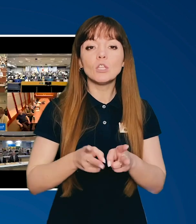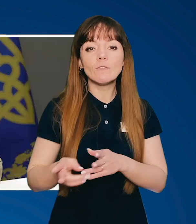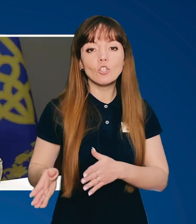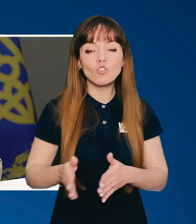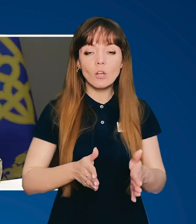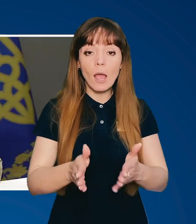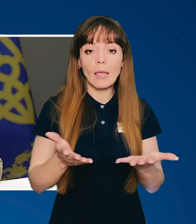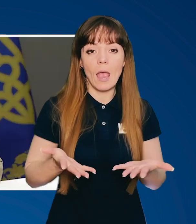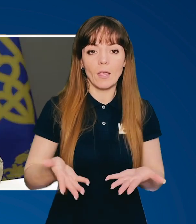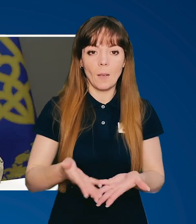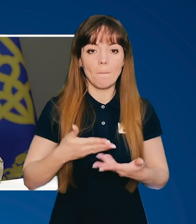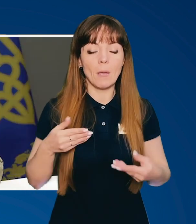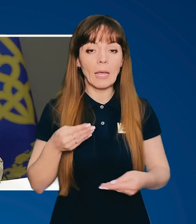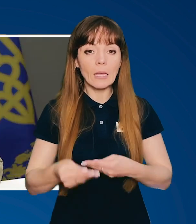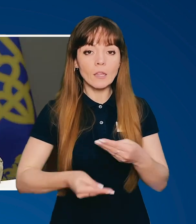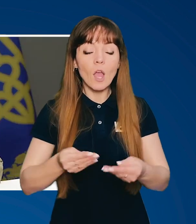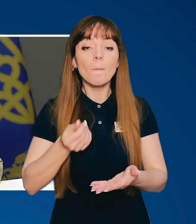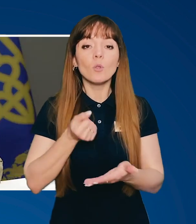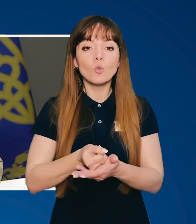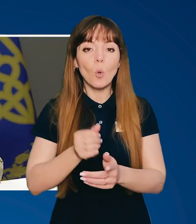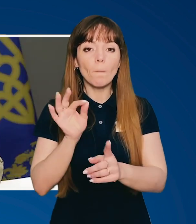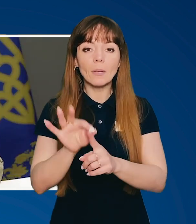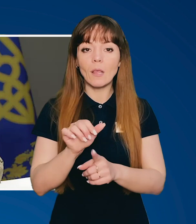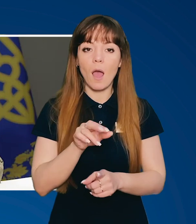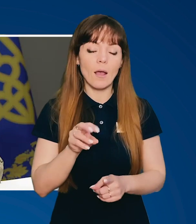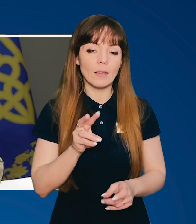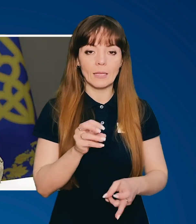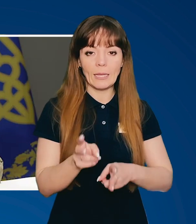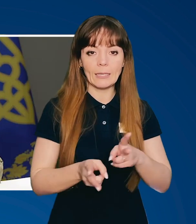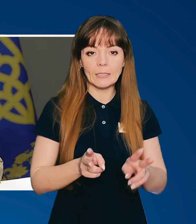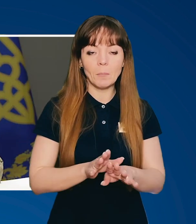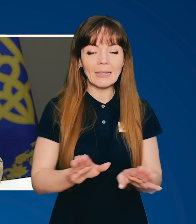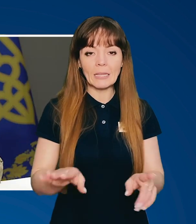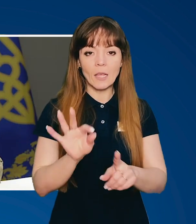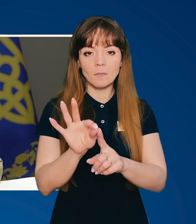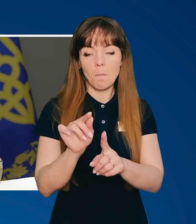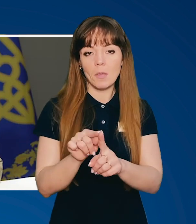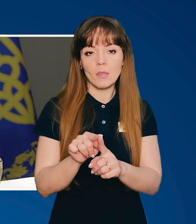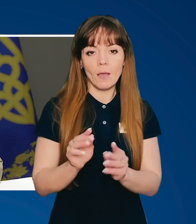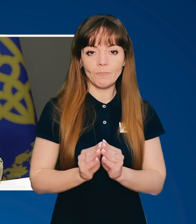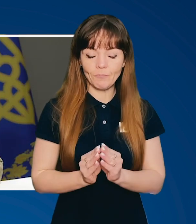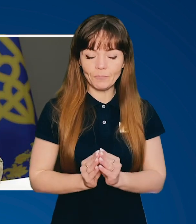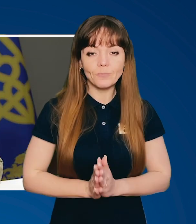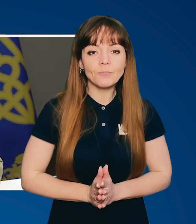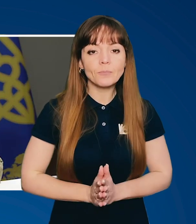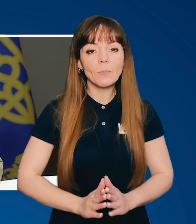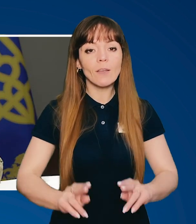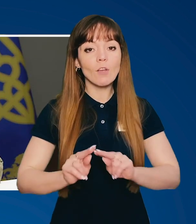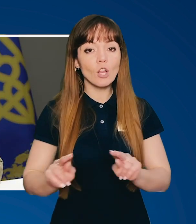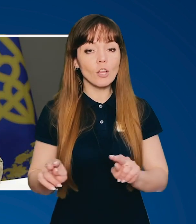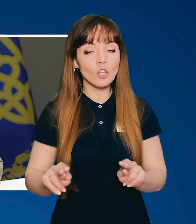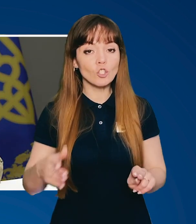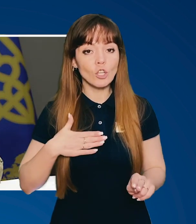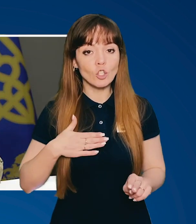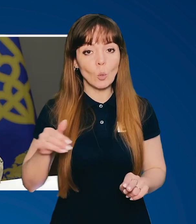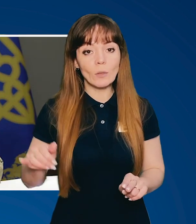Змінився шлях, яким ми йдемо до мети, але не змінилась мета. Викладачі наших